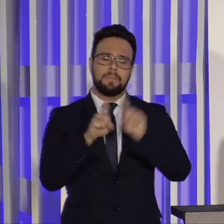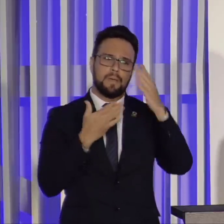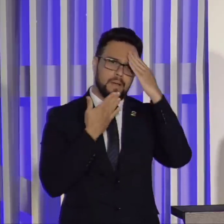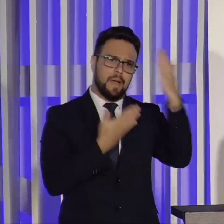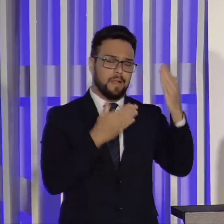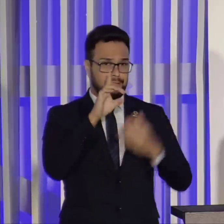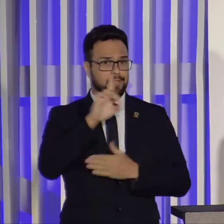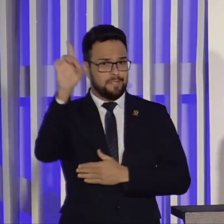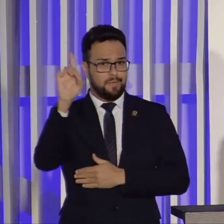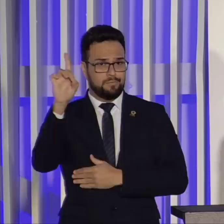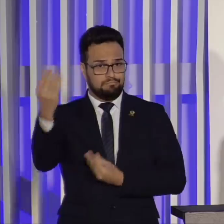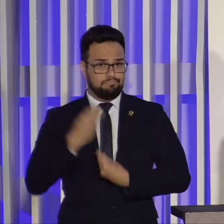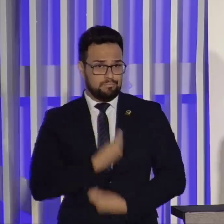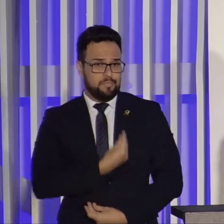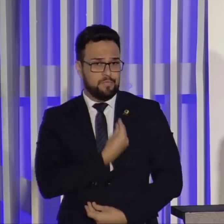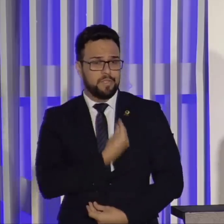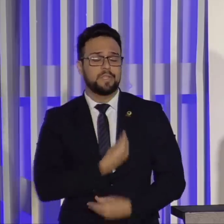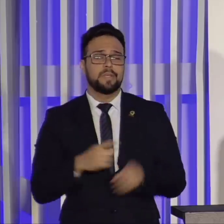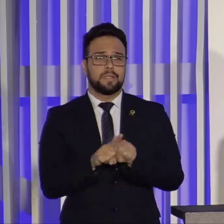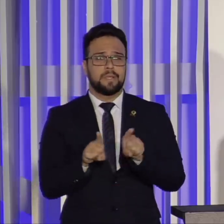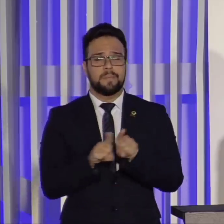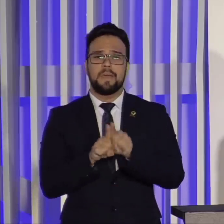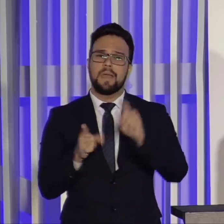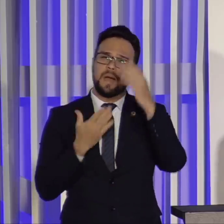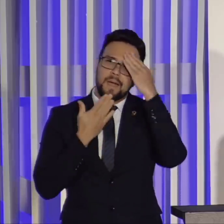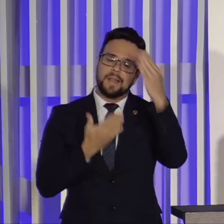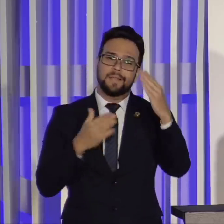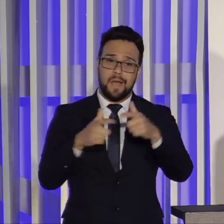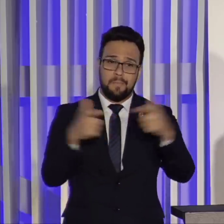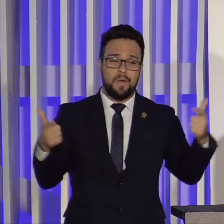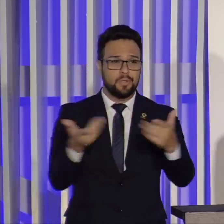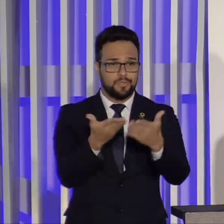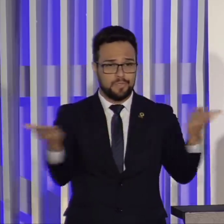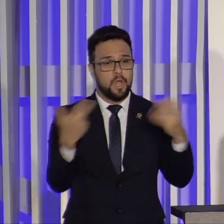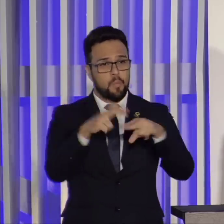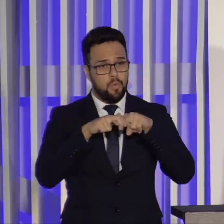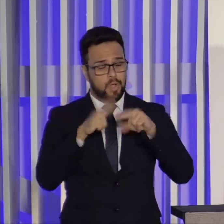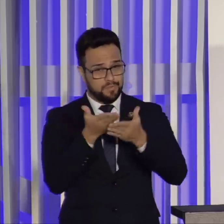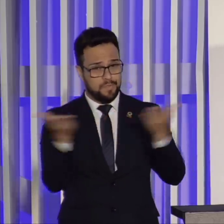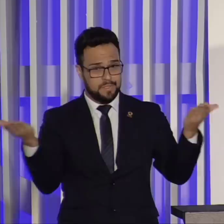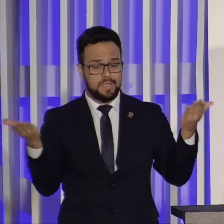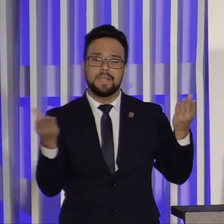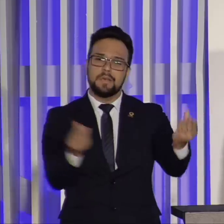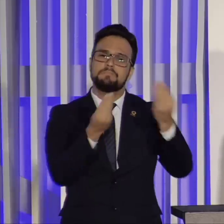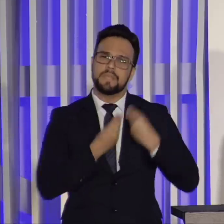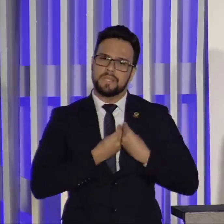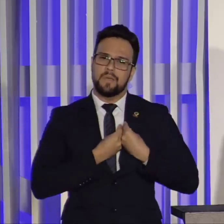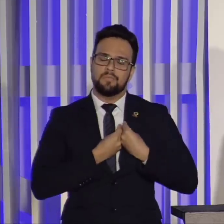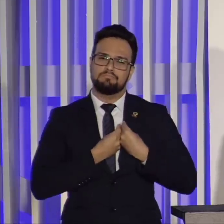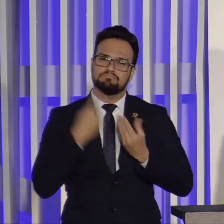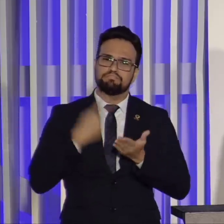Deus pela minha vida e agradeço a grande maioria de vocês, que pelas suas mãos me deram essa